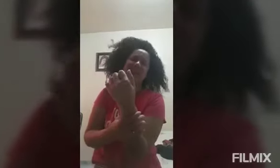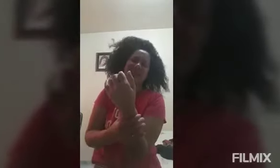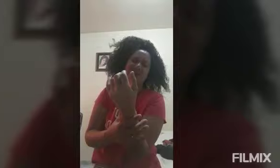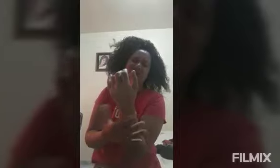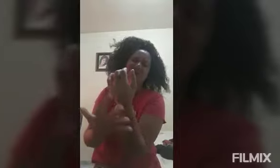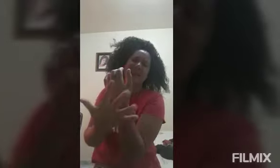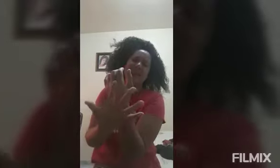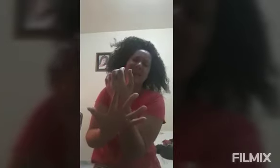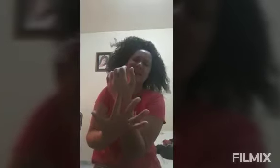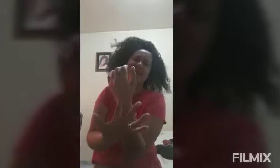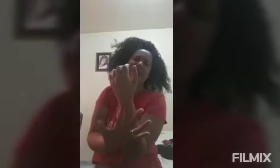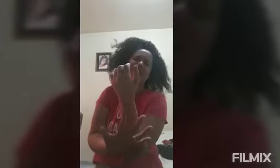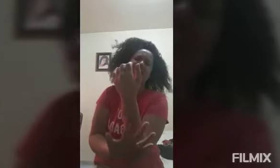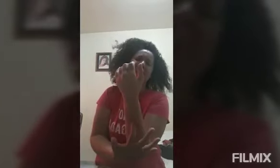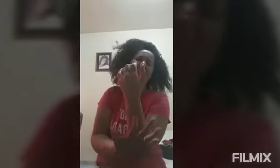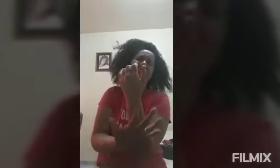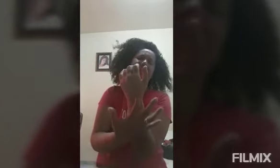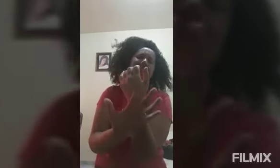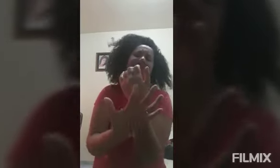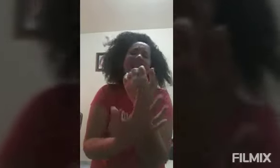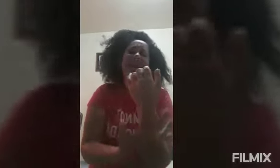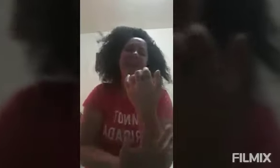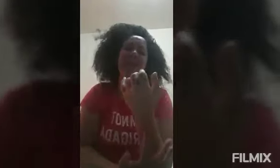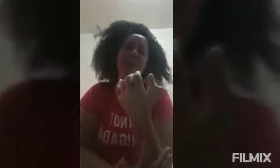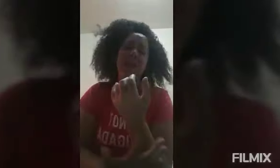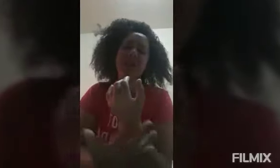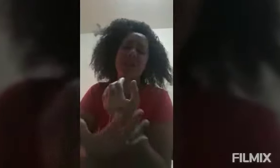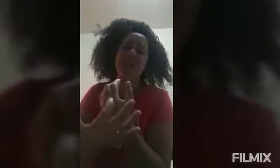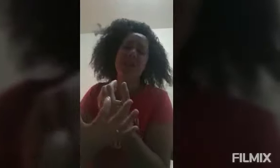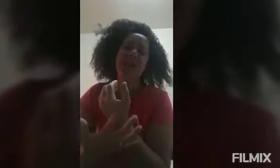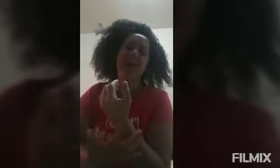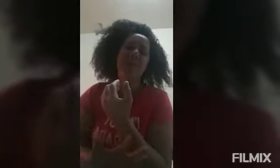Tá tudo doendo isso aqui, ó. Acho que eu te pontei genite na mão.